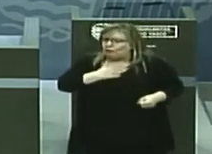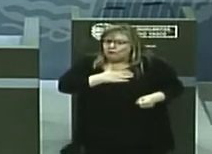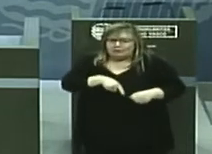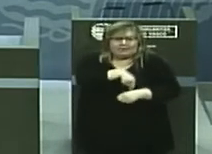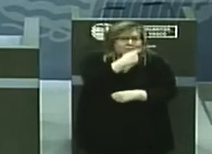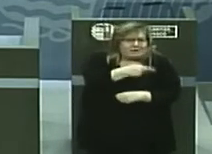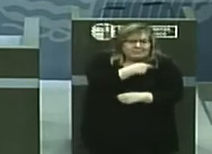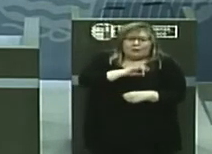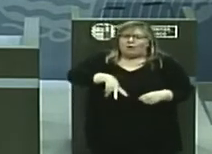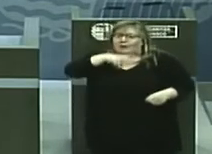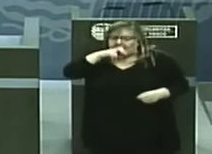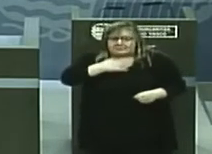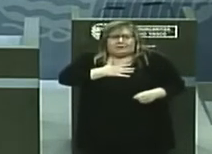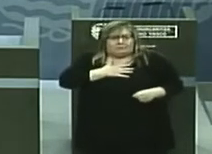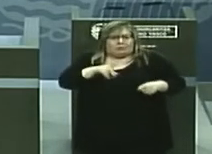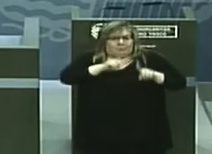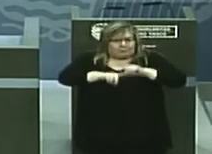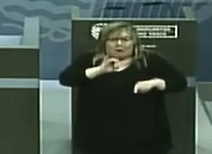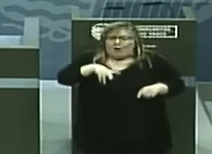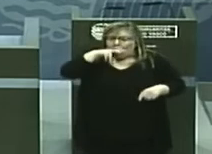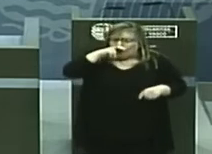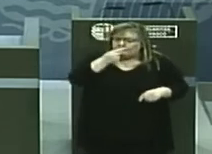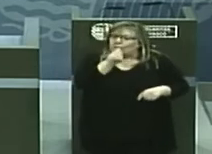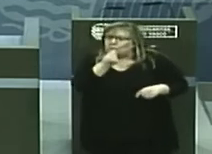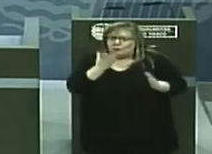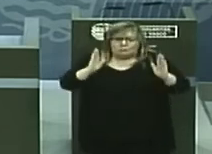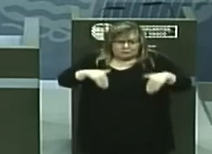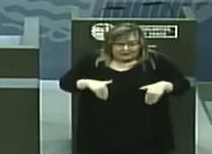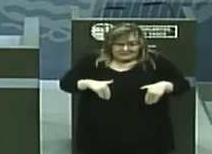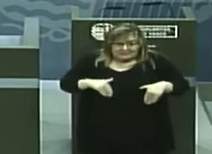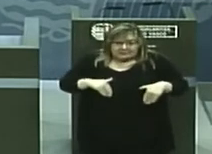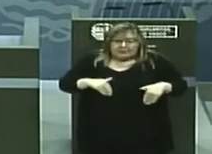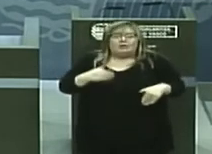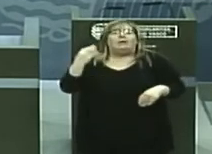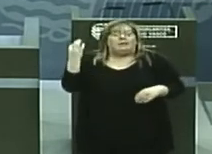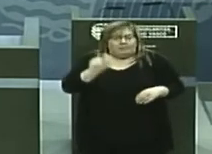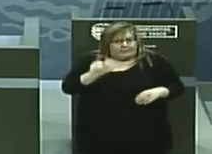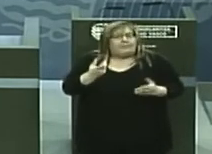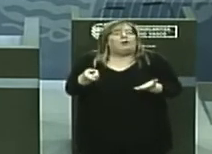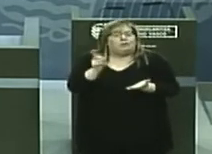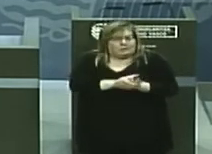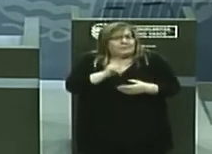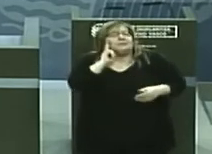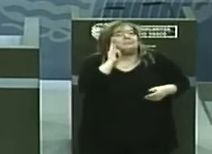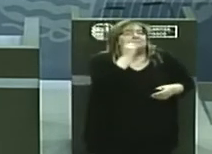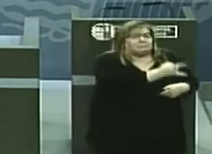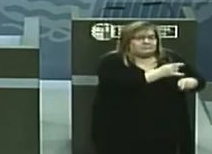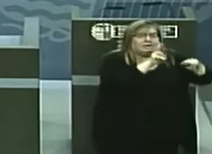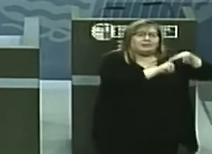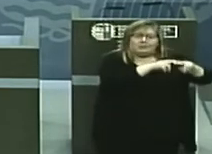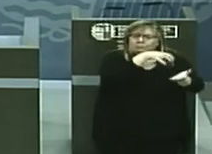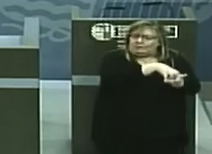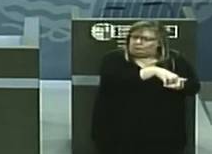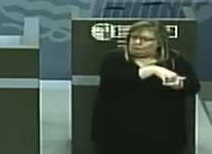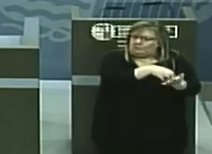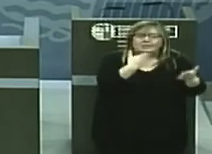fiebre, dificultad para respirar, falta de olfato, gusto u otras, hay que ponerse de nuevo en contacto telefónico con